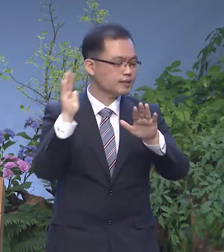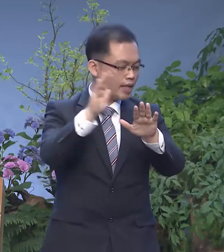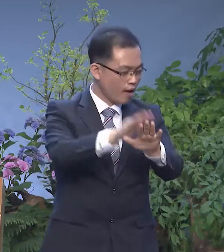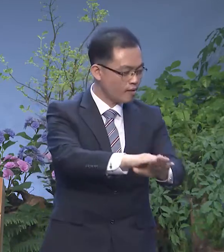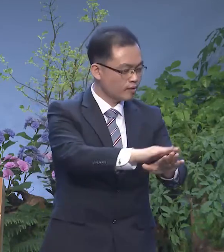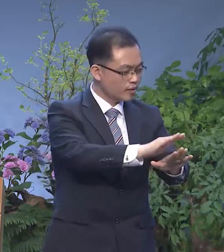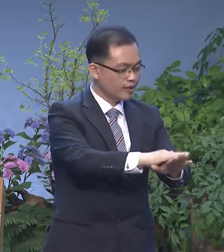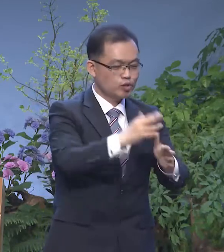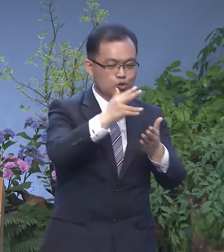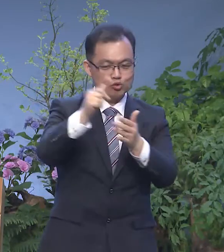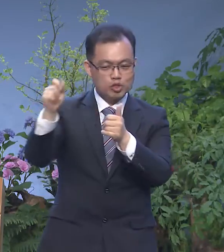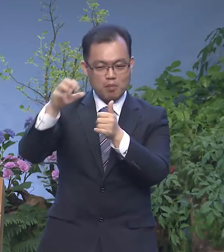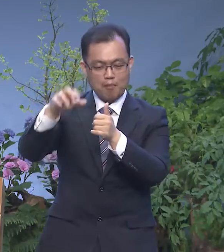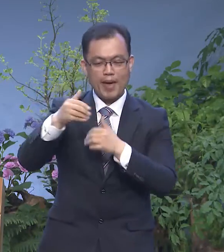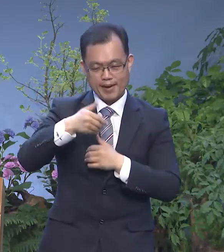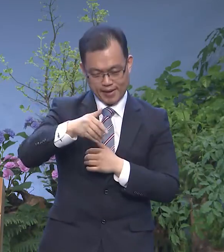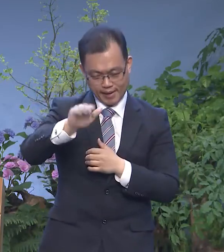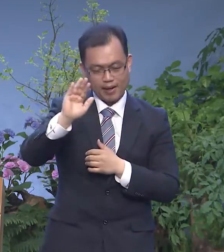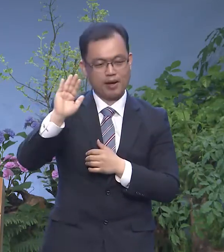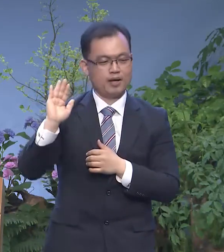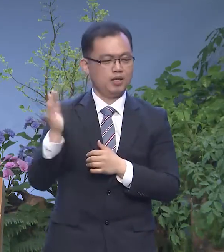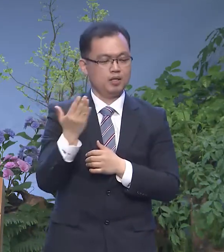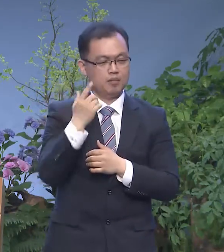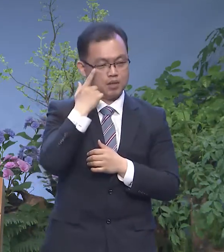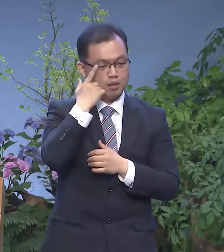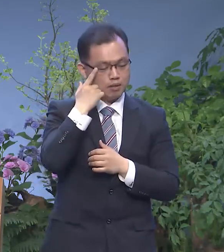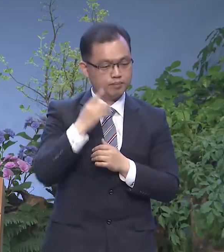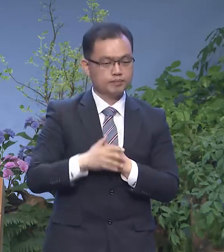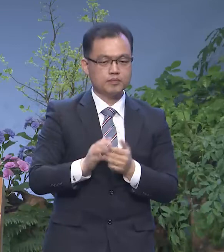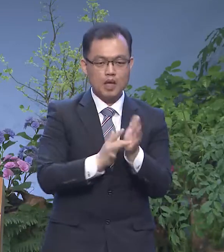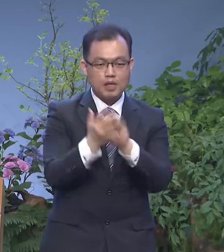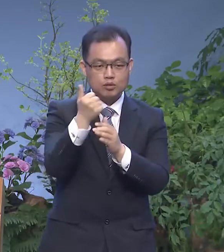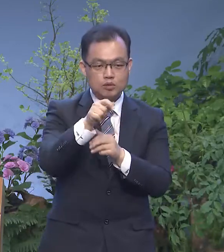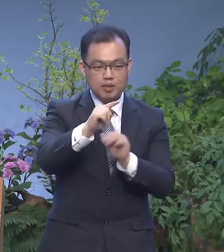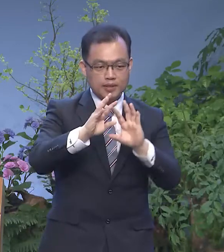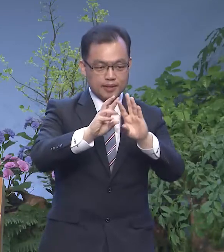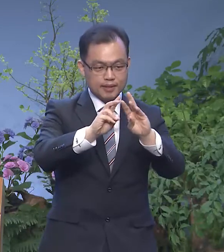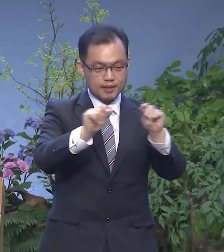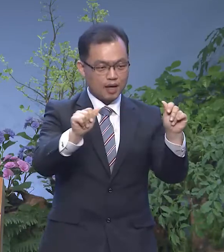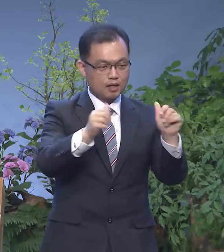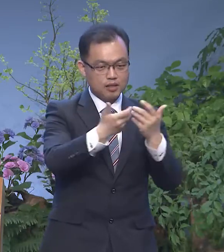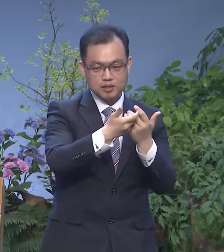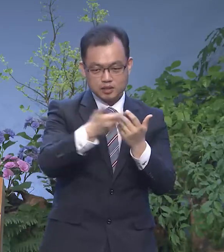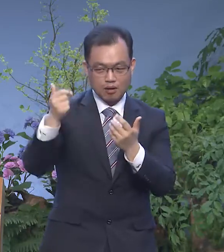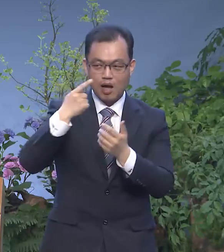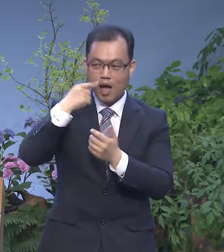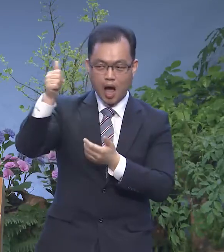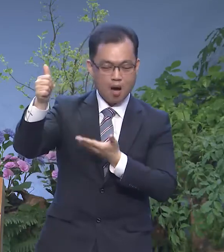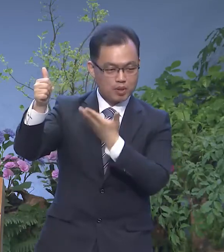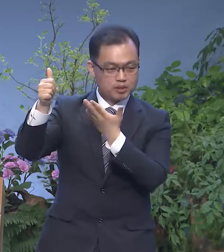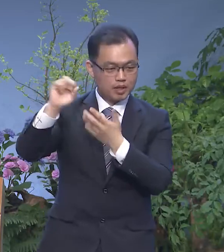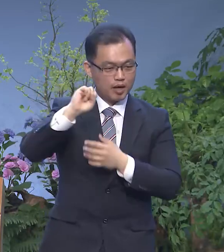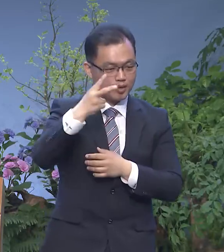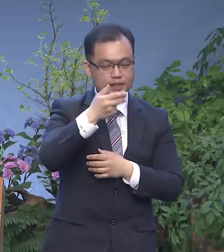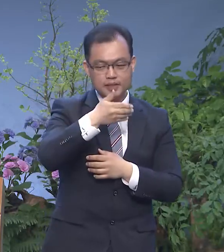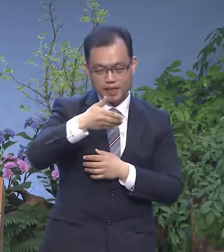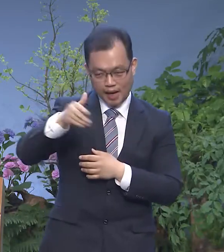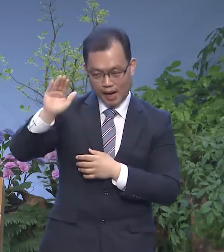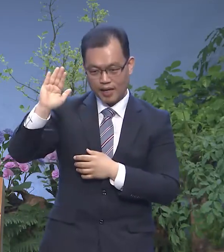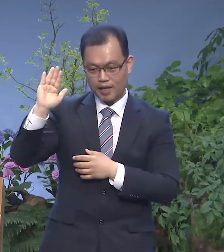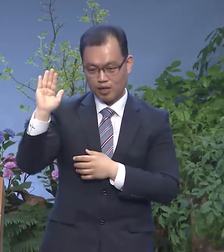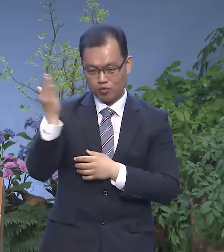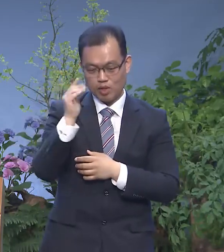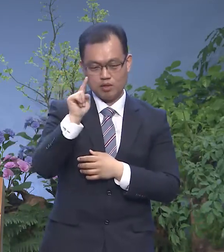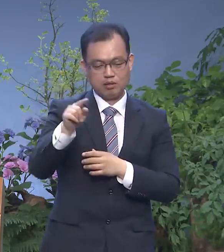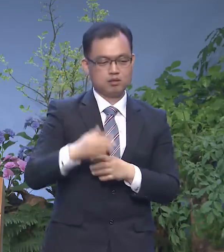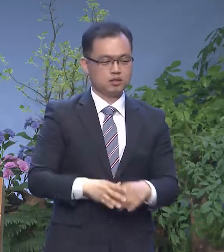주님 앞에 가야 되는 것입니다 예수님은 이 땅을 떠나 아버지께로 다시 돌아가야 될 존재임을